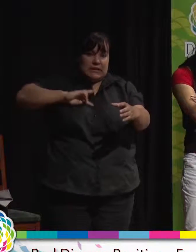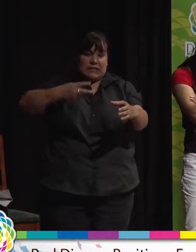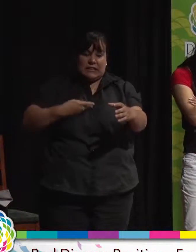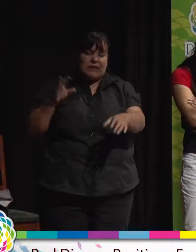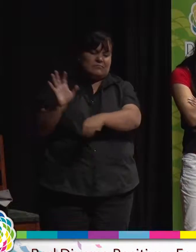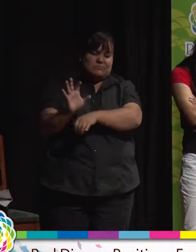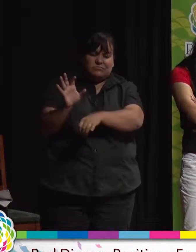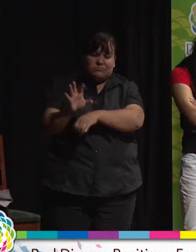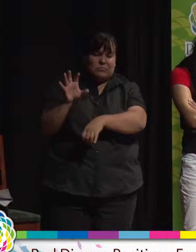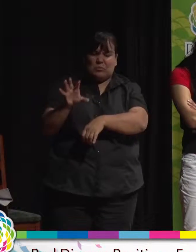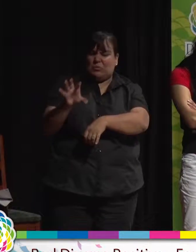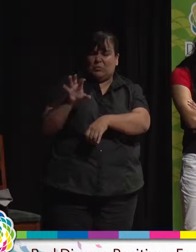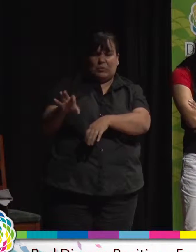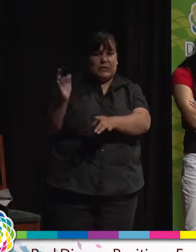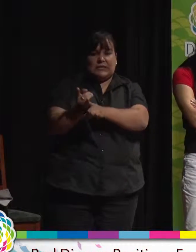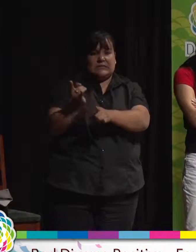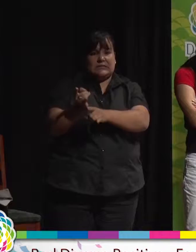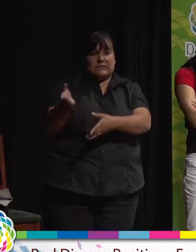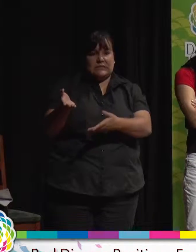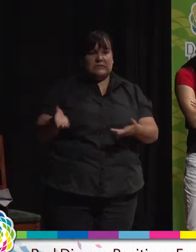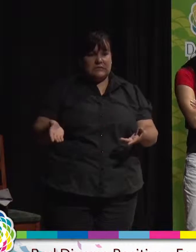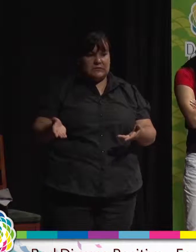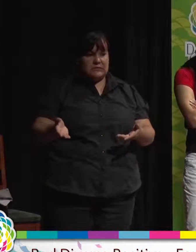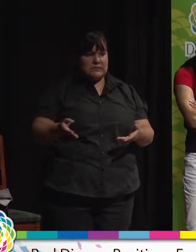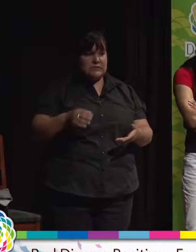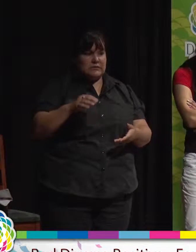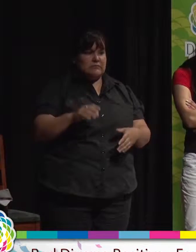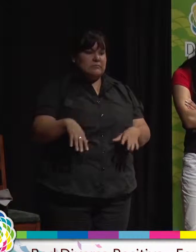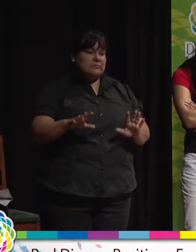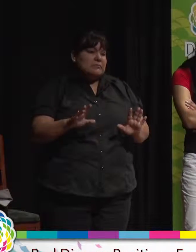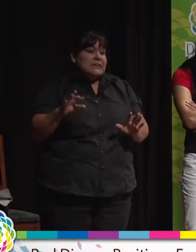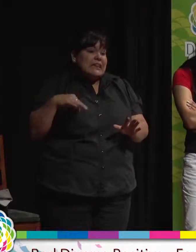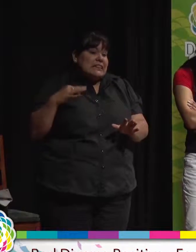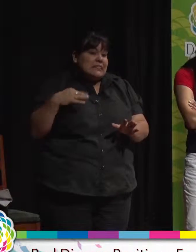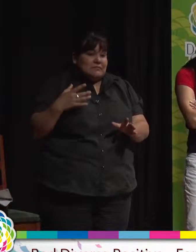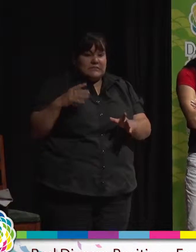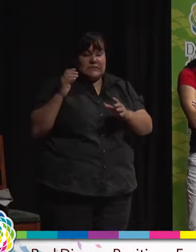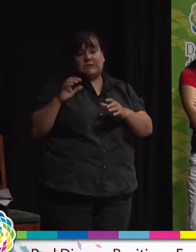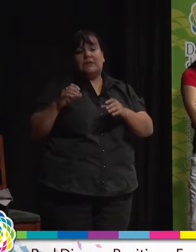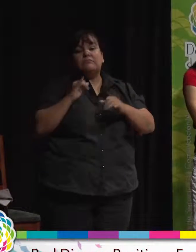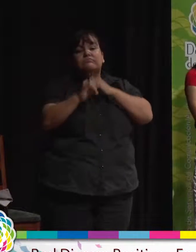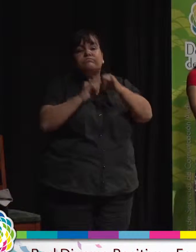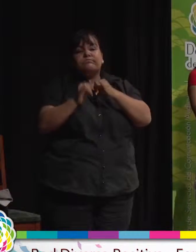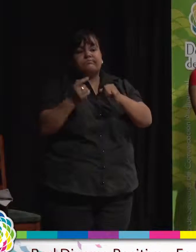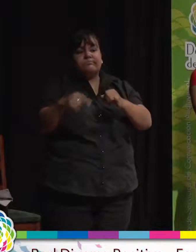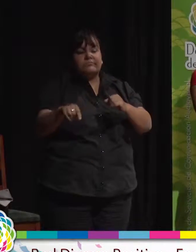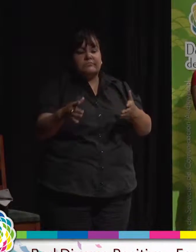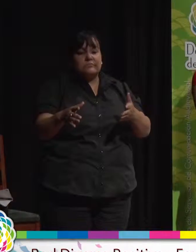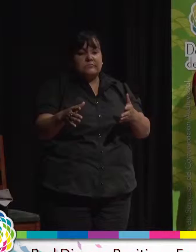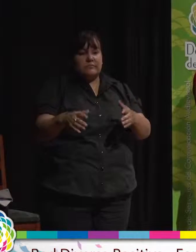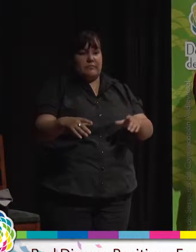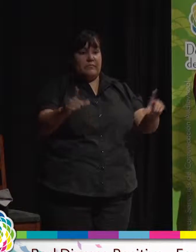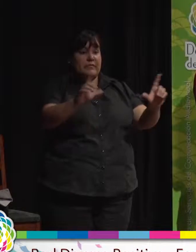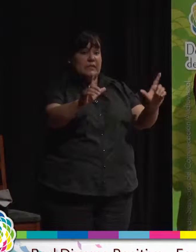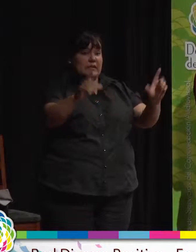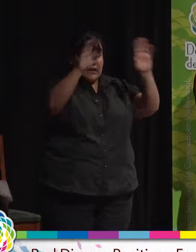quería comentarle un pequeño anécdota que tuve más o menos hace dos años. Yo había llamado a una radio